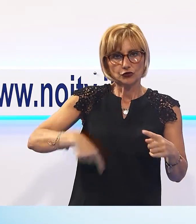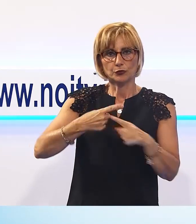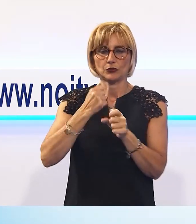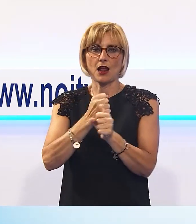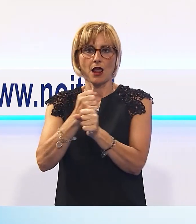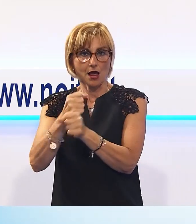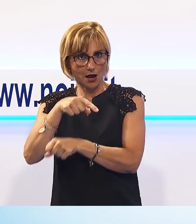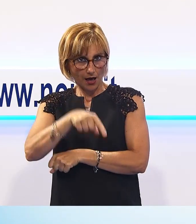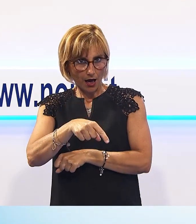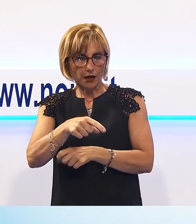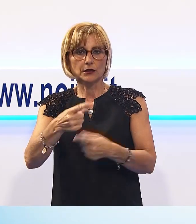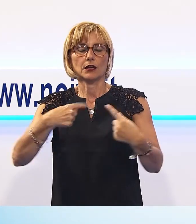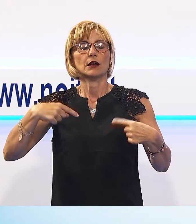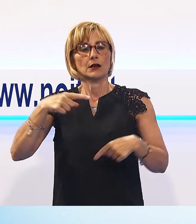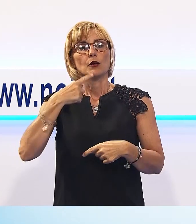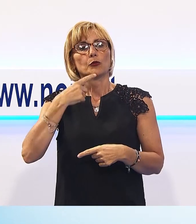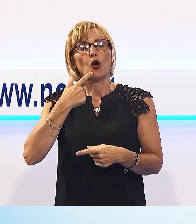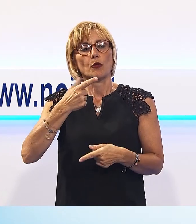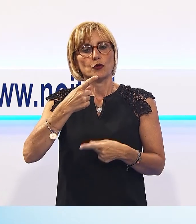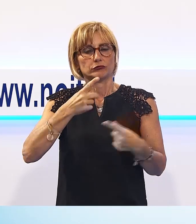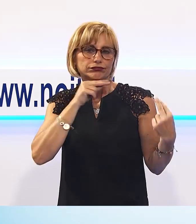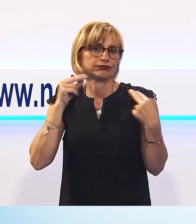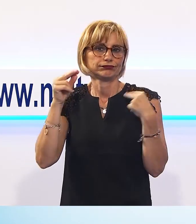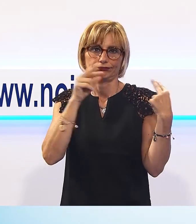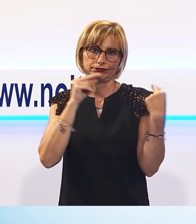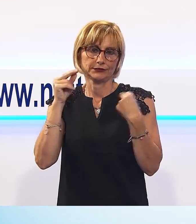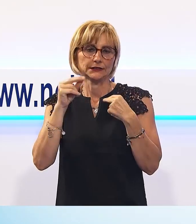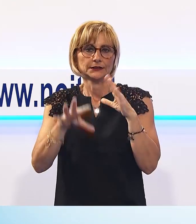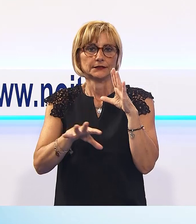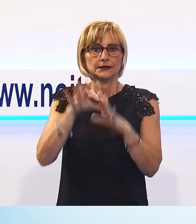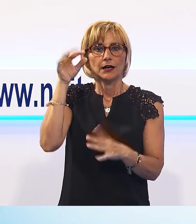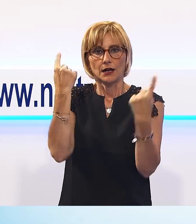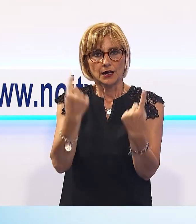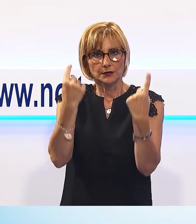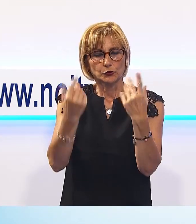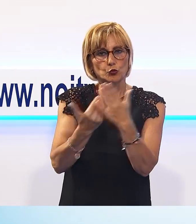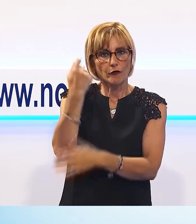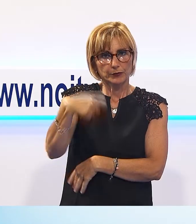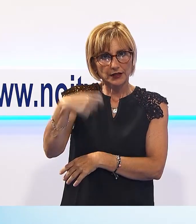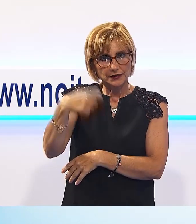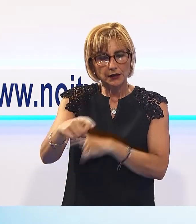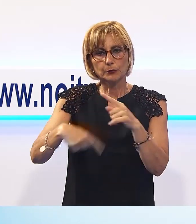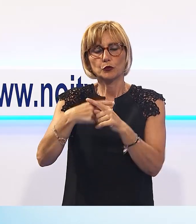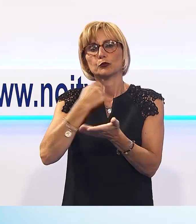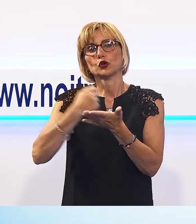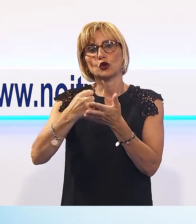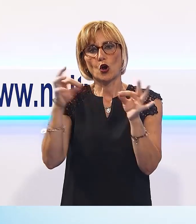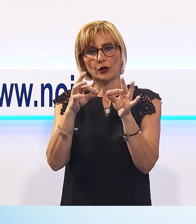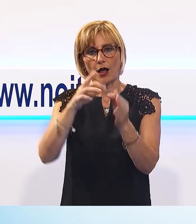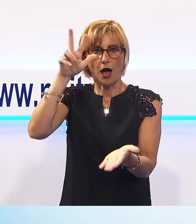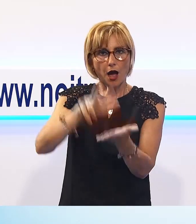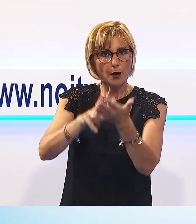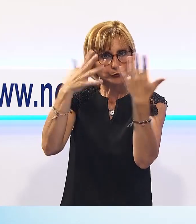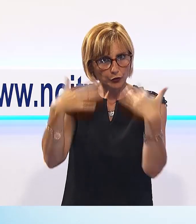eletti proprio nell'ultima tornata elettorale. In attesa di eleggere il nuovo Presidente, il Consiglio ha approvato anche il protocollo d'intesa per la